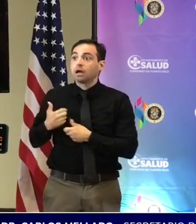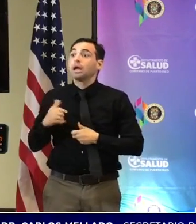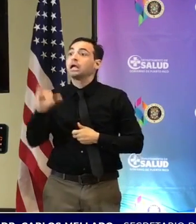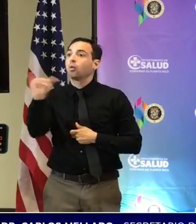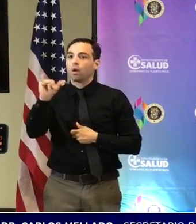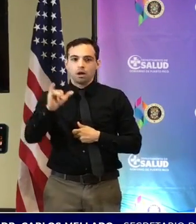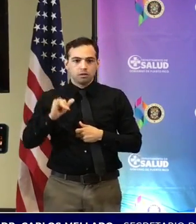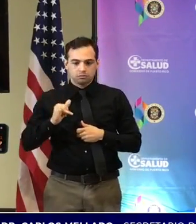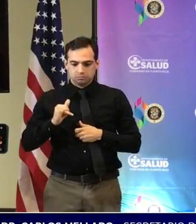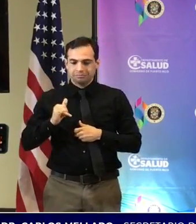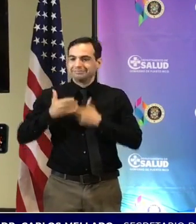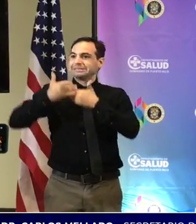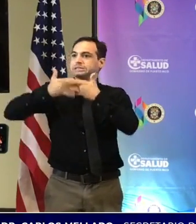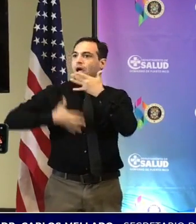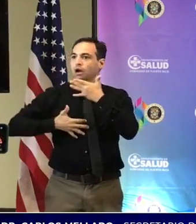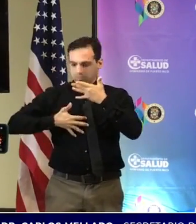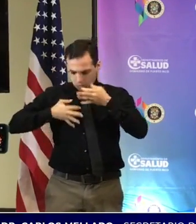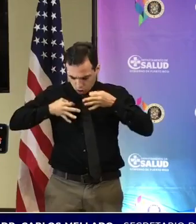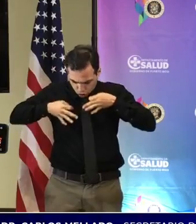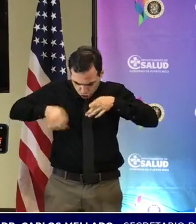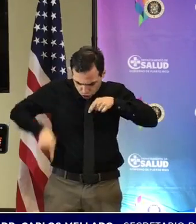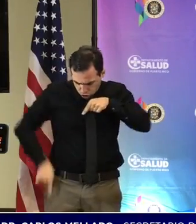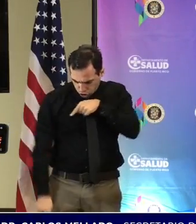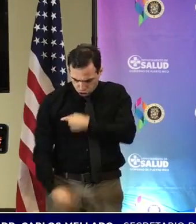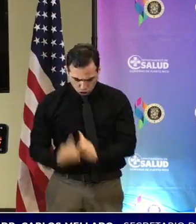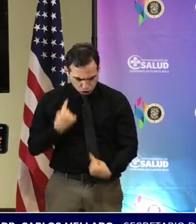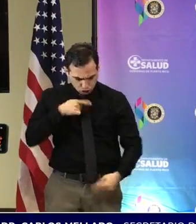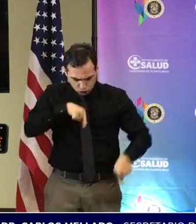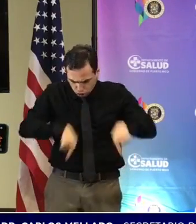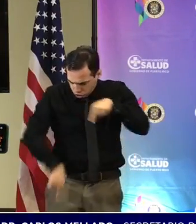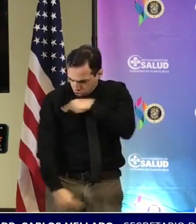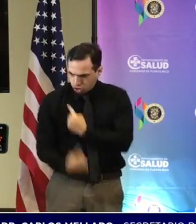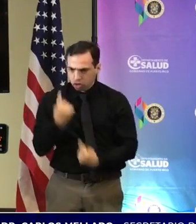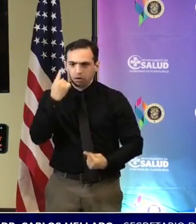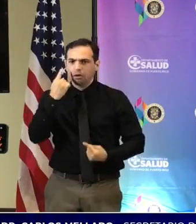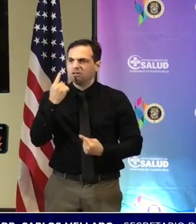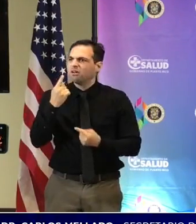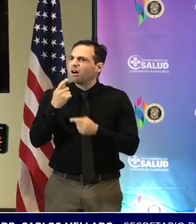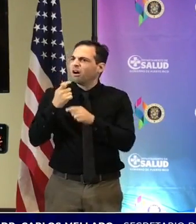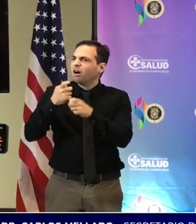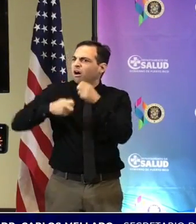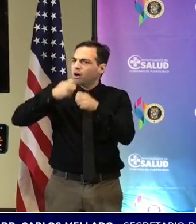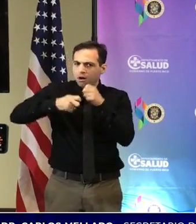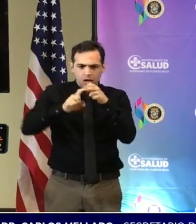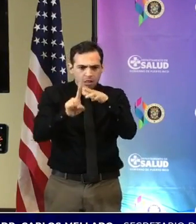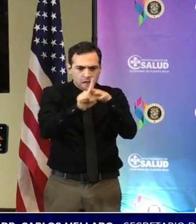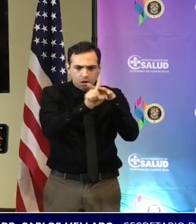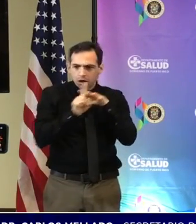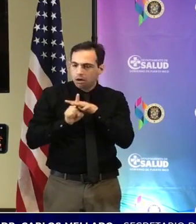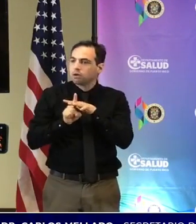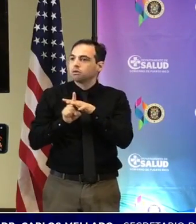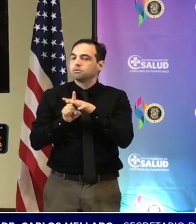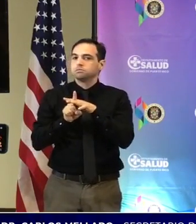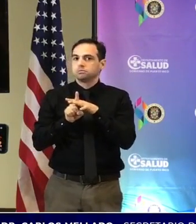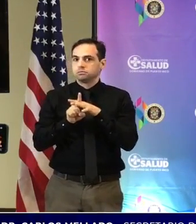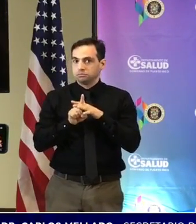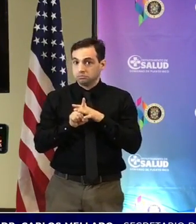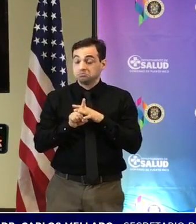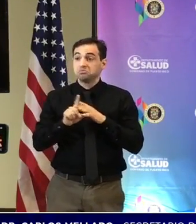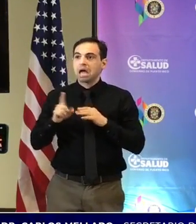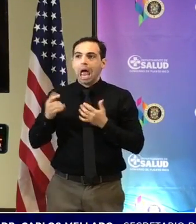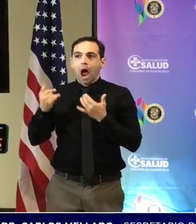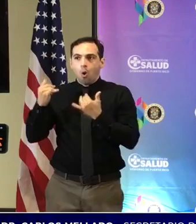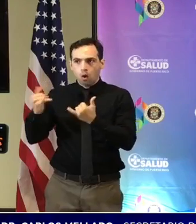vascular y muchas otras consecuencias que precisamente con esta iniciativa vamos a poder investigar